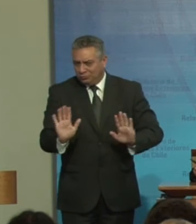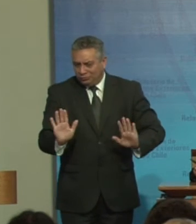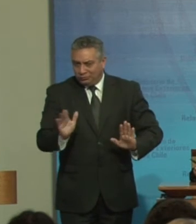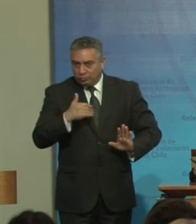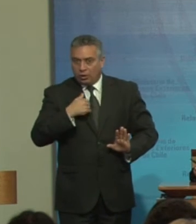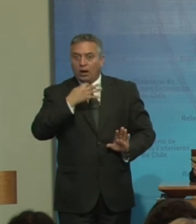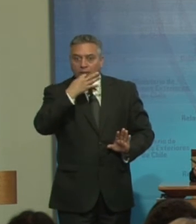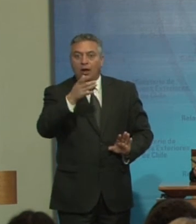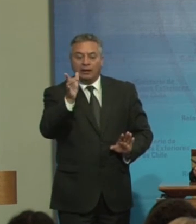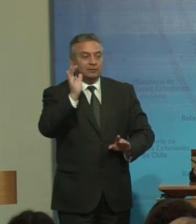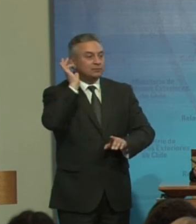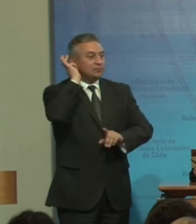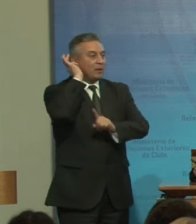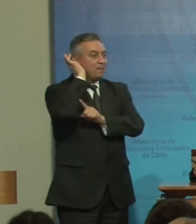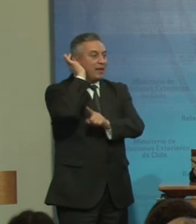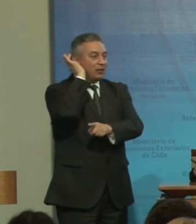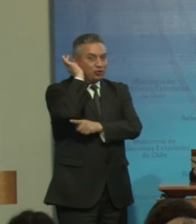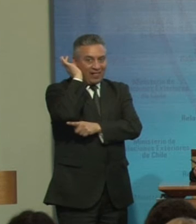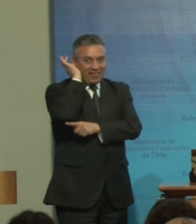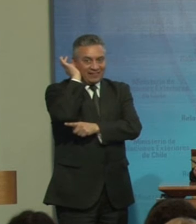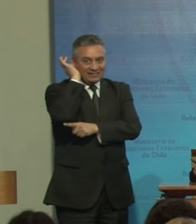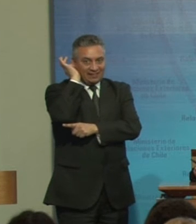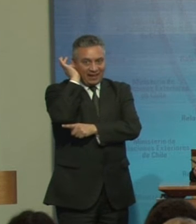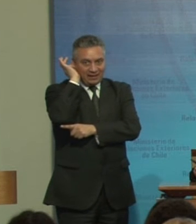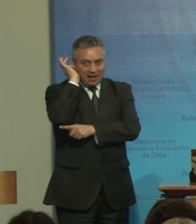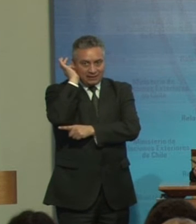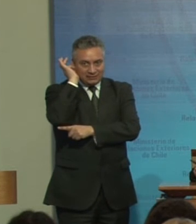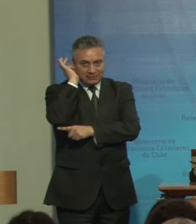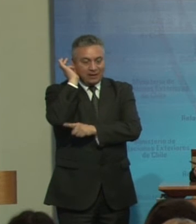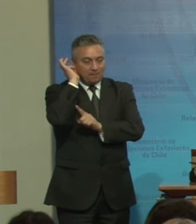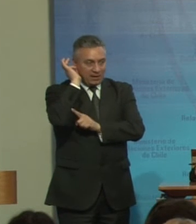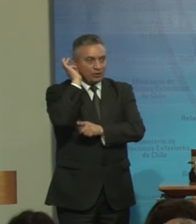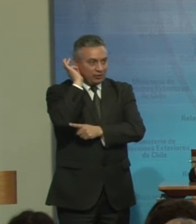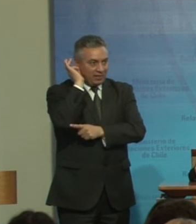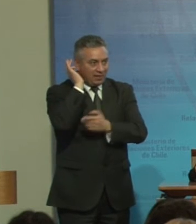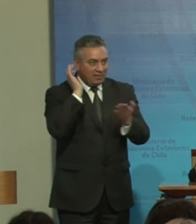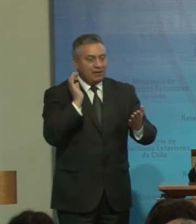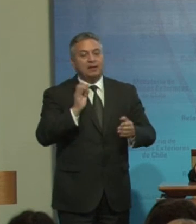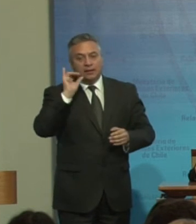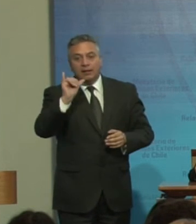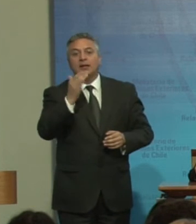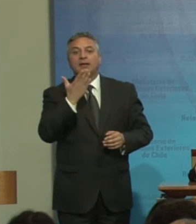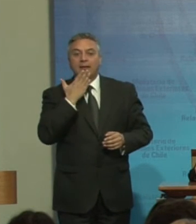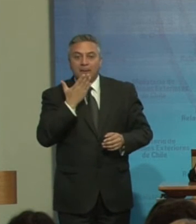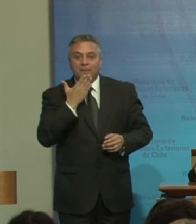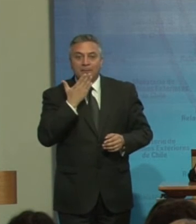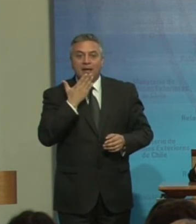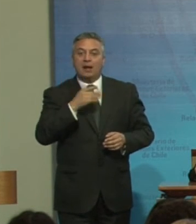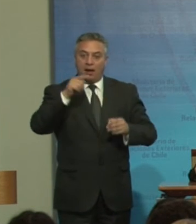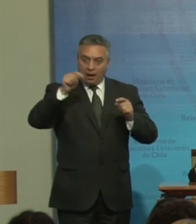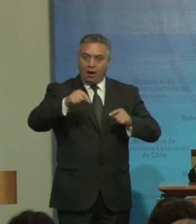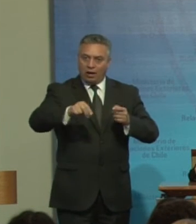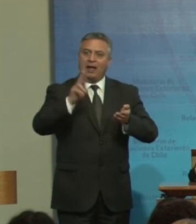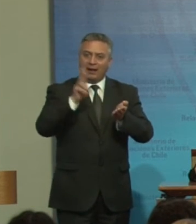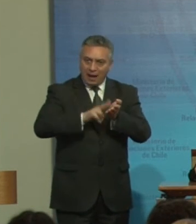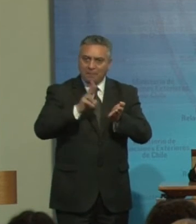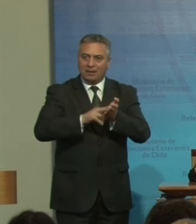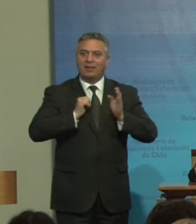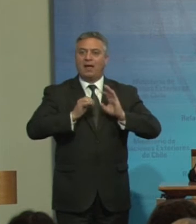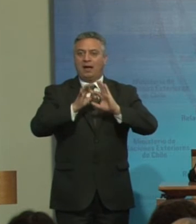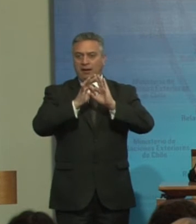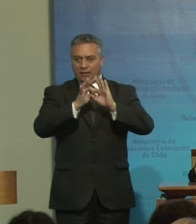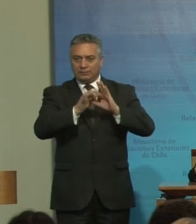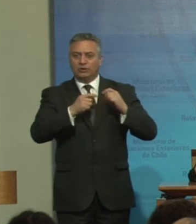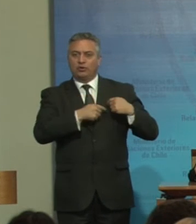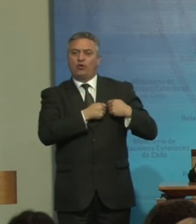Me refiero A la señora María Soledad Cisternas Y Realmente Agradecer De